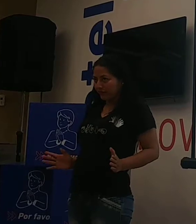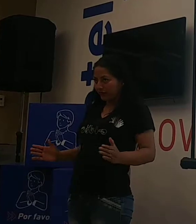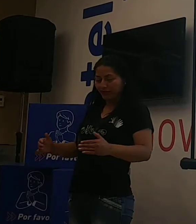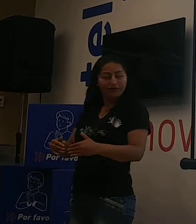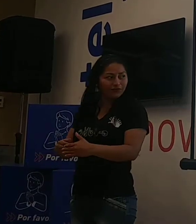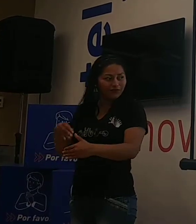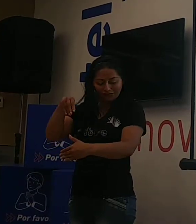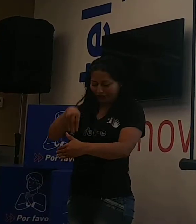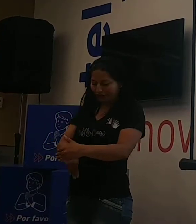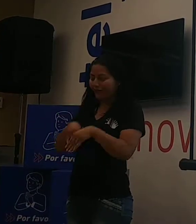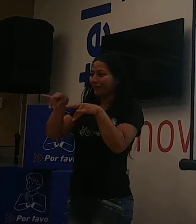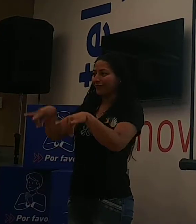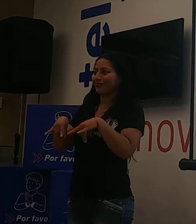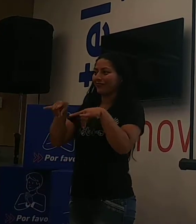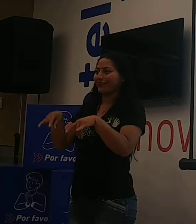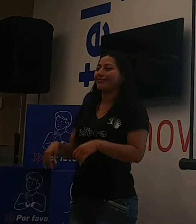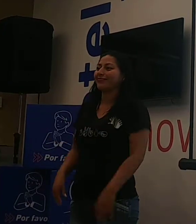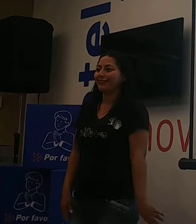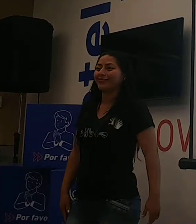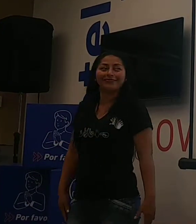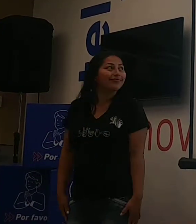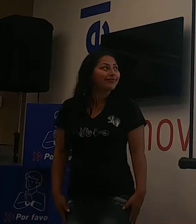Canguro Encomo la bolsa Y adentro El rango